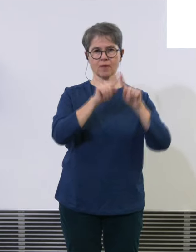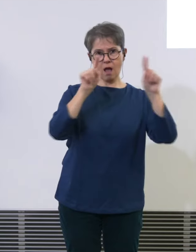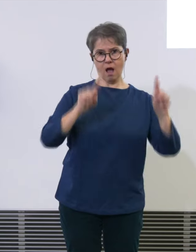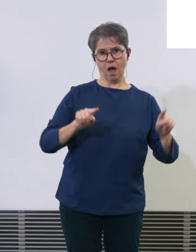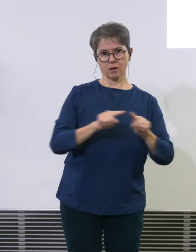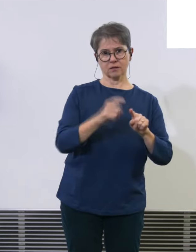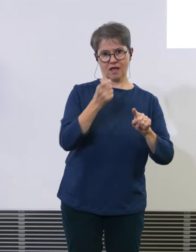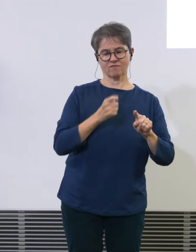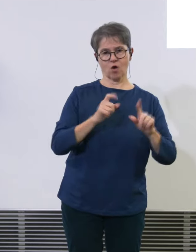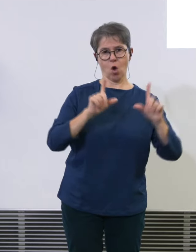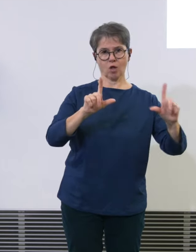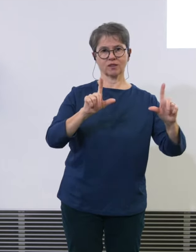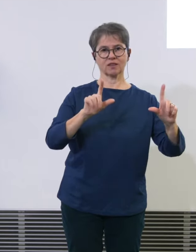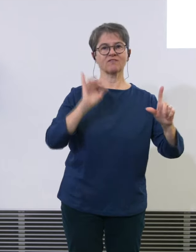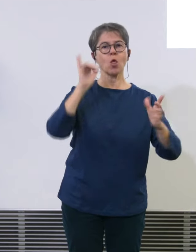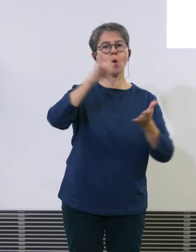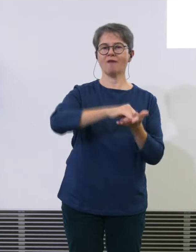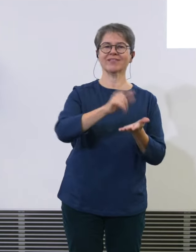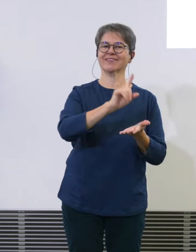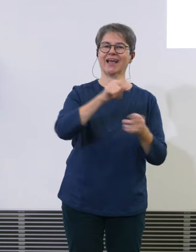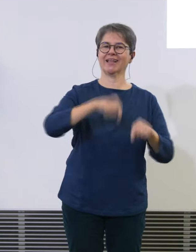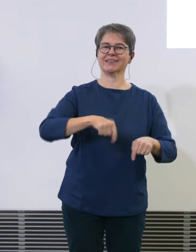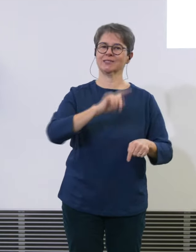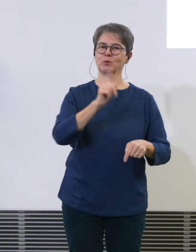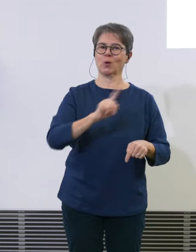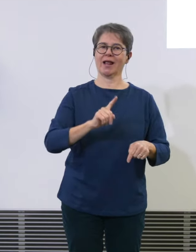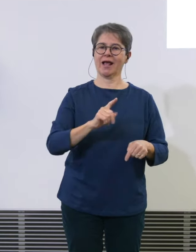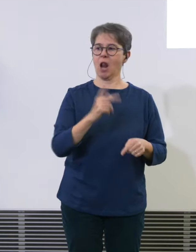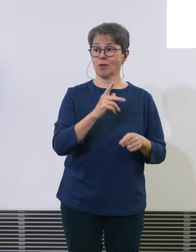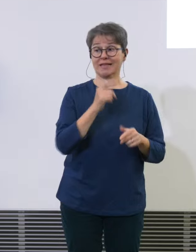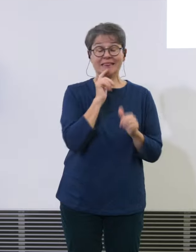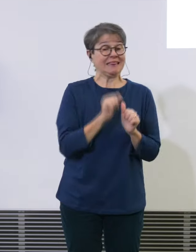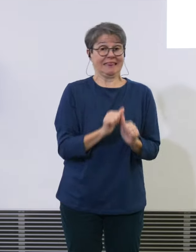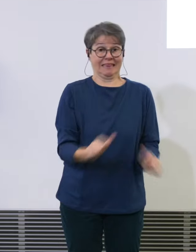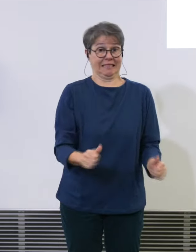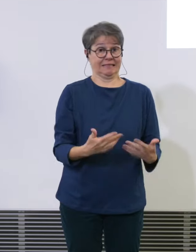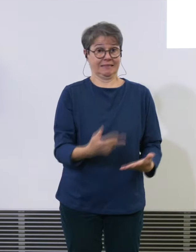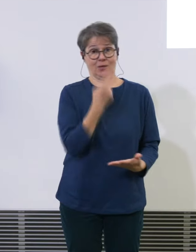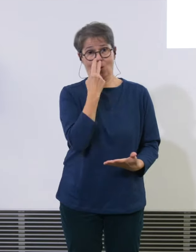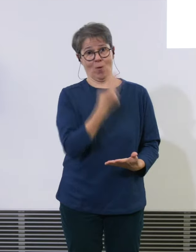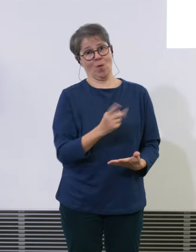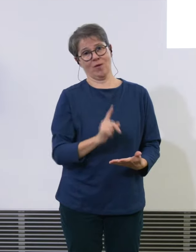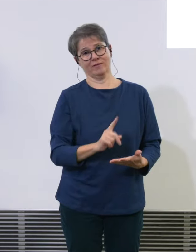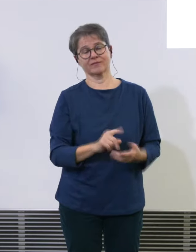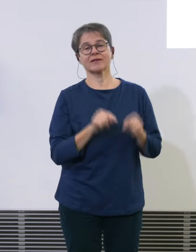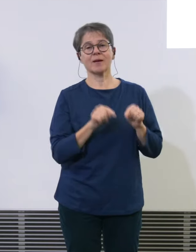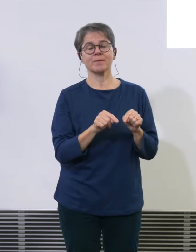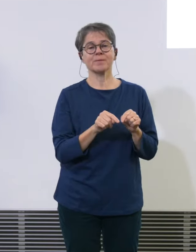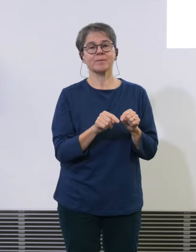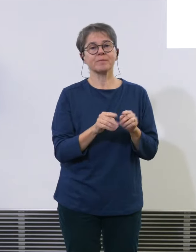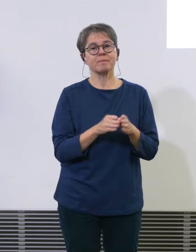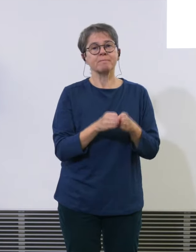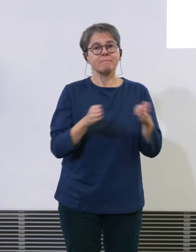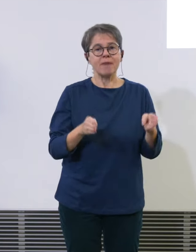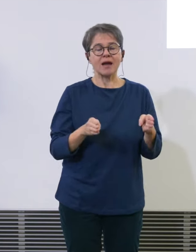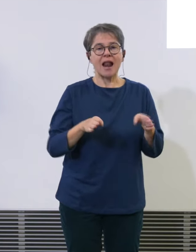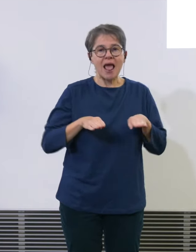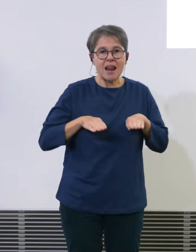Das ist nicht Kloten. So wird Kloten nicht uns gesehen. Weil das ist ein Flughafen, der parallel Pistenbetrieb hat.